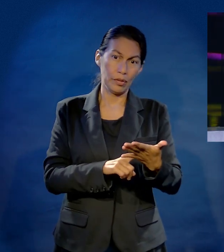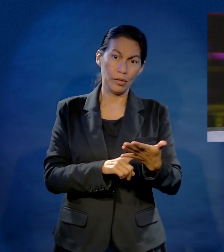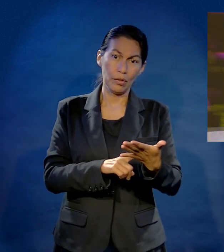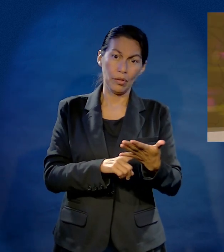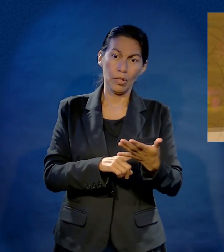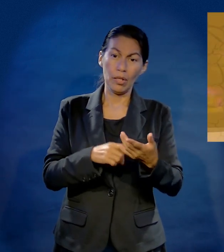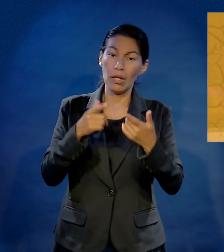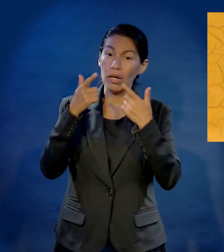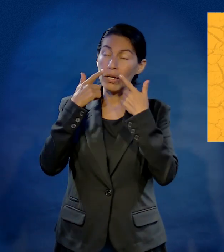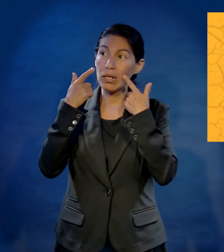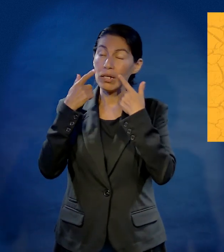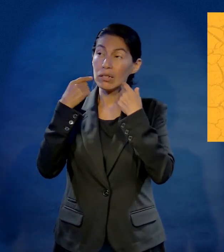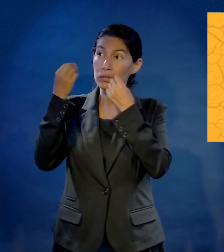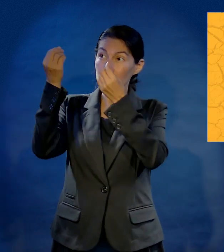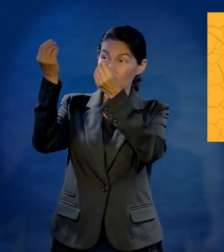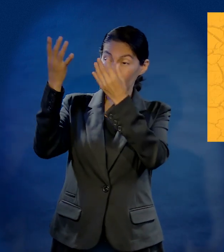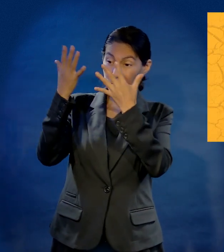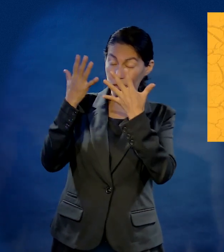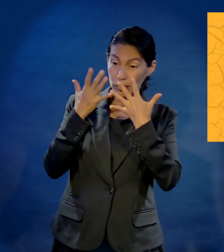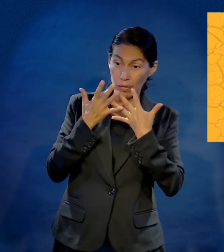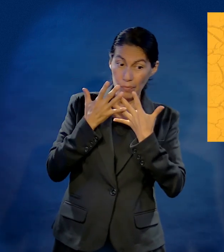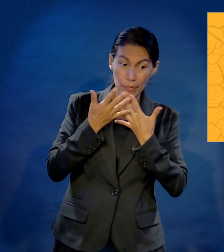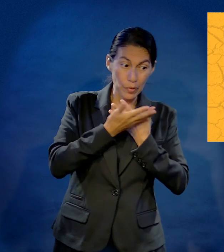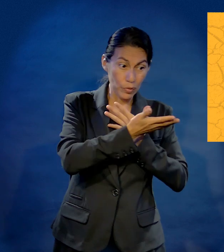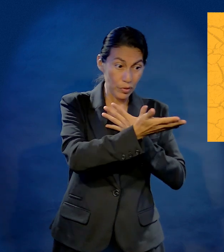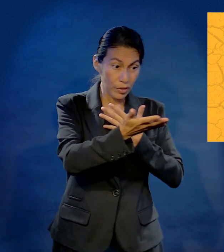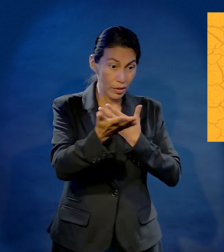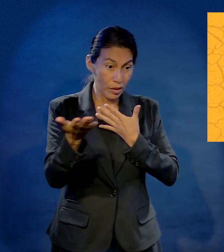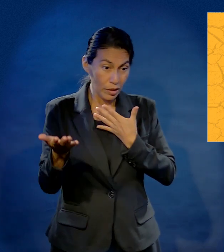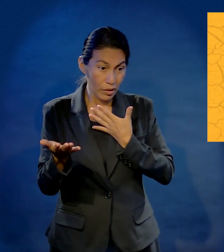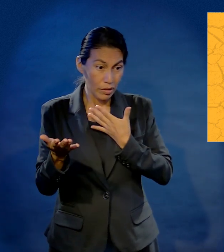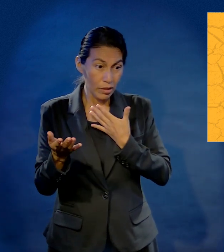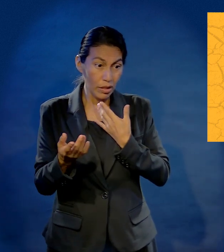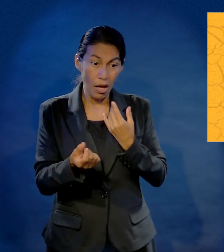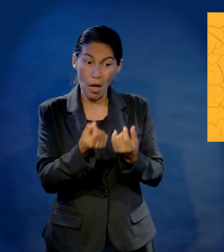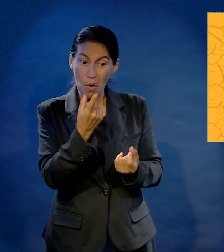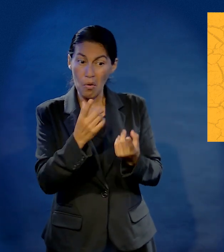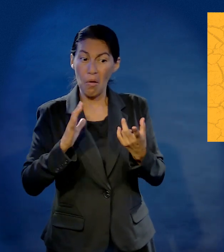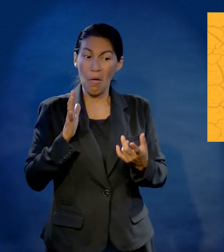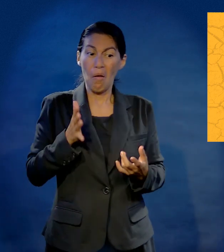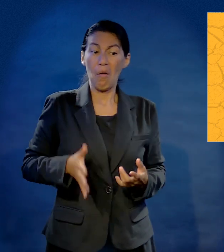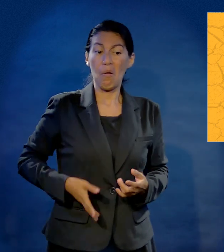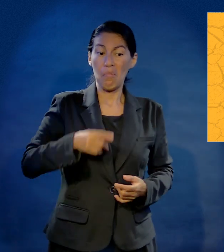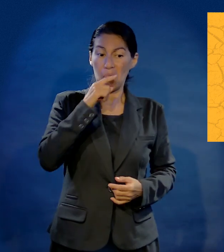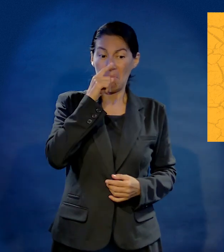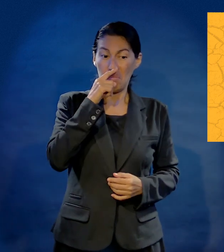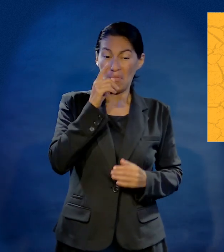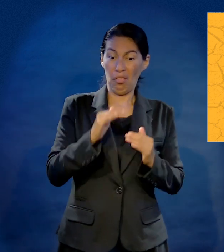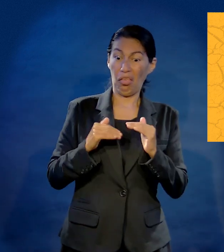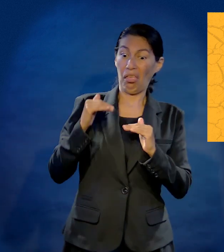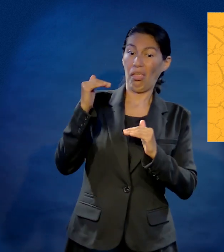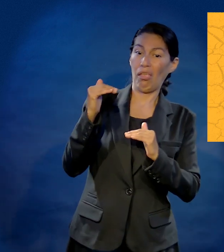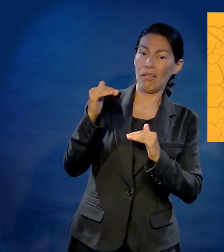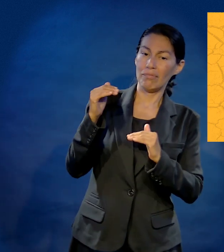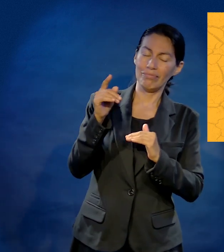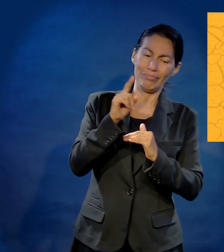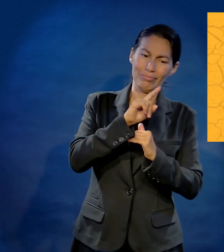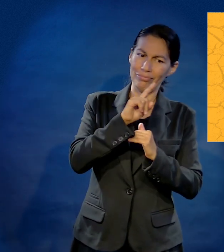virtud de la gracia que me ha sido dada, digo a cada uno de vosotros que no piense más alto de sí que lo que debe pensar,